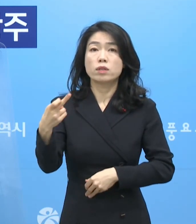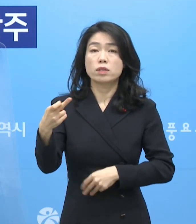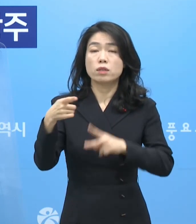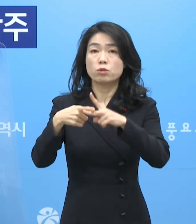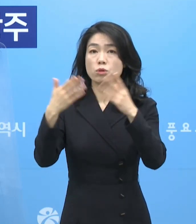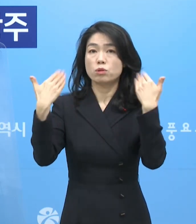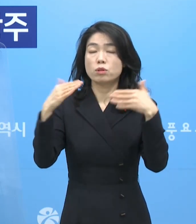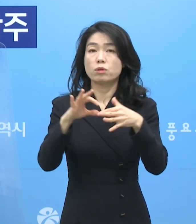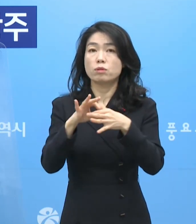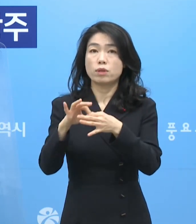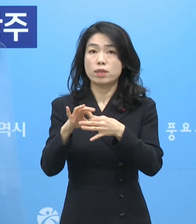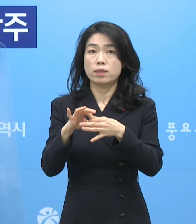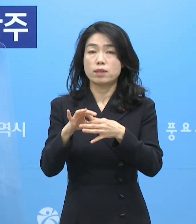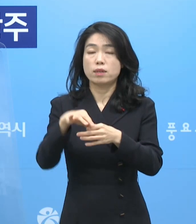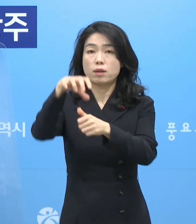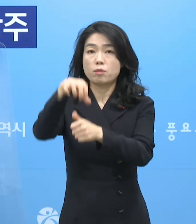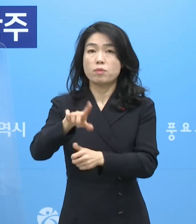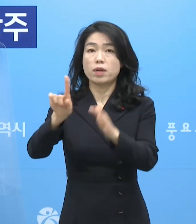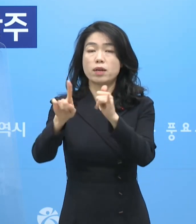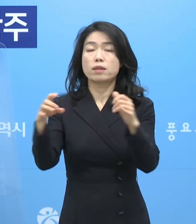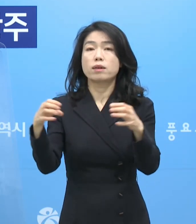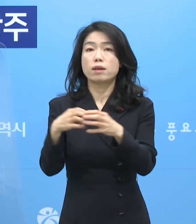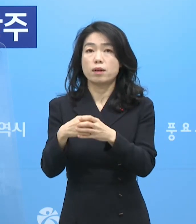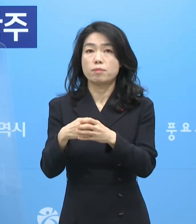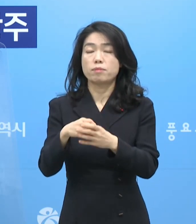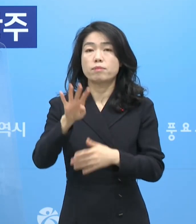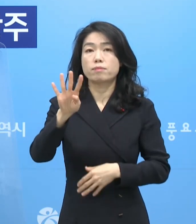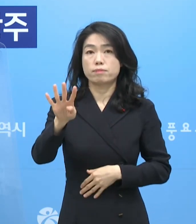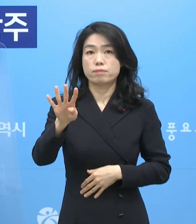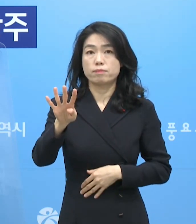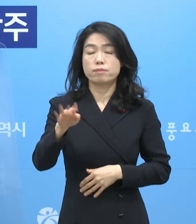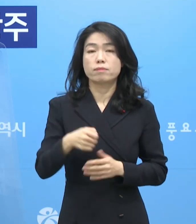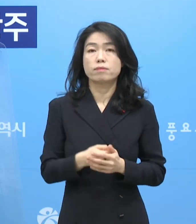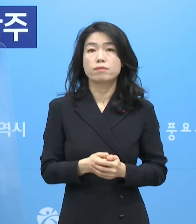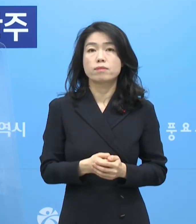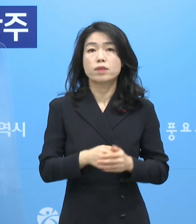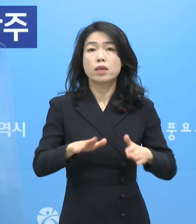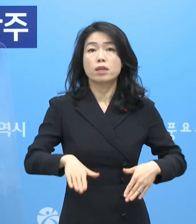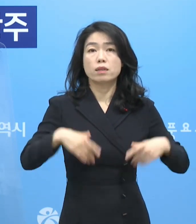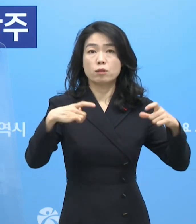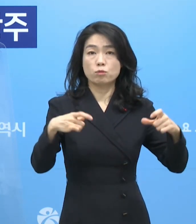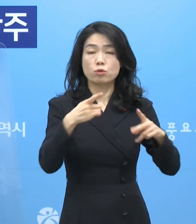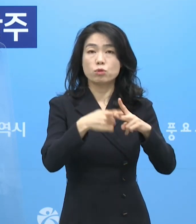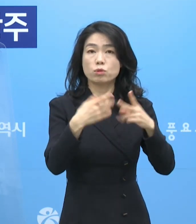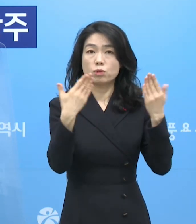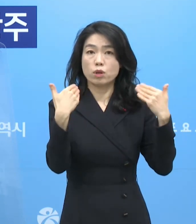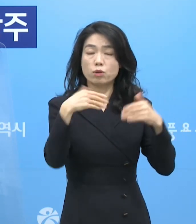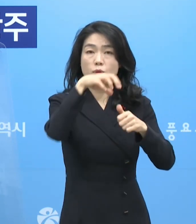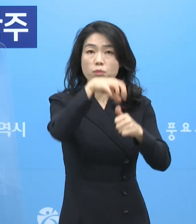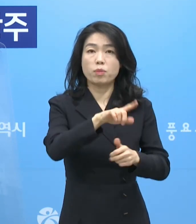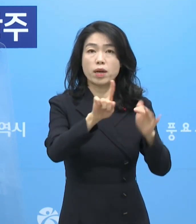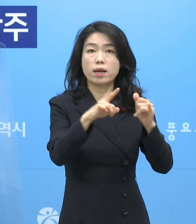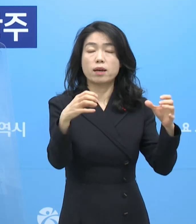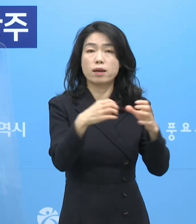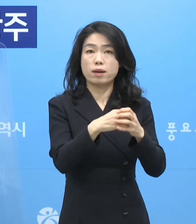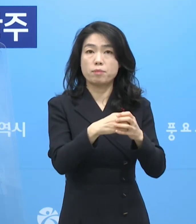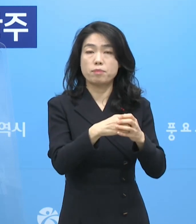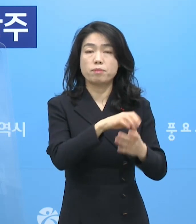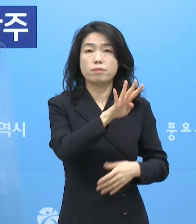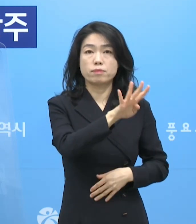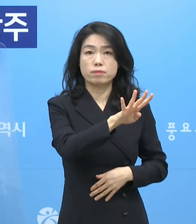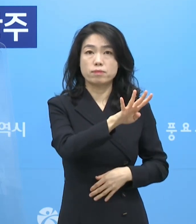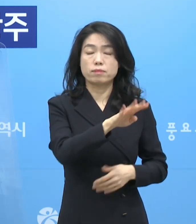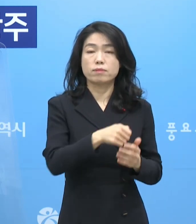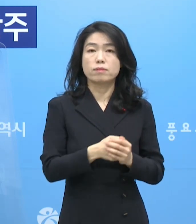소재의 초등학교 관련 격리 중 1명을 포함한 총 4명. 남구 소재의 초등학교 격리 중 1명을 포함한 총